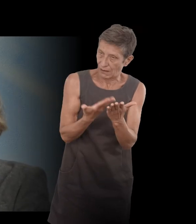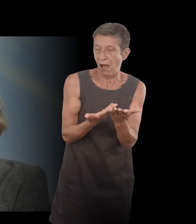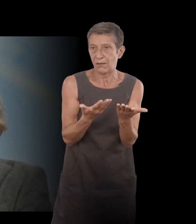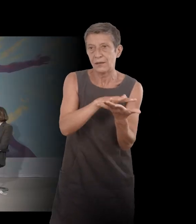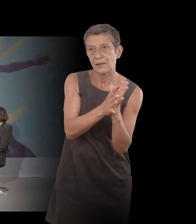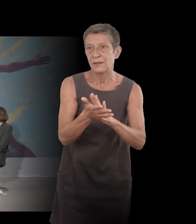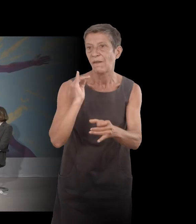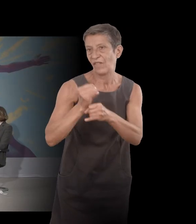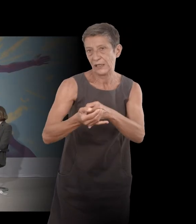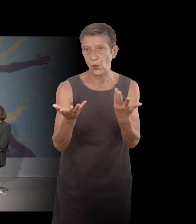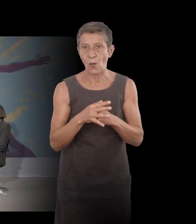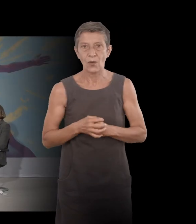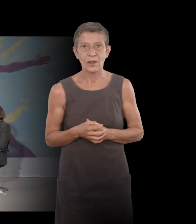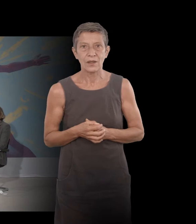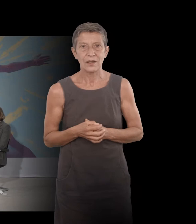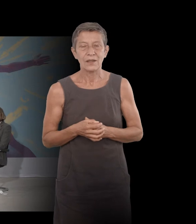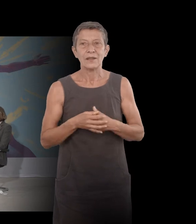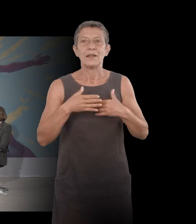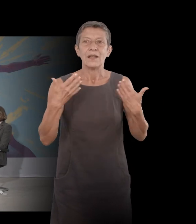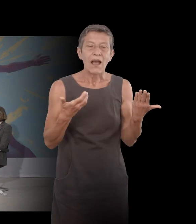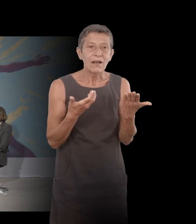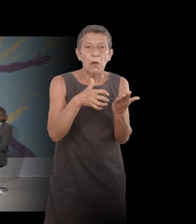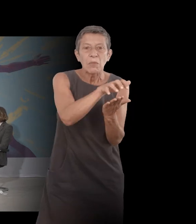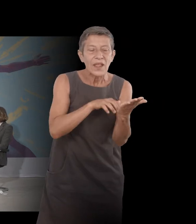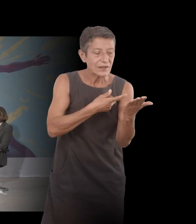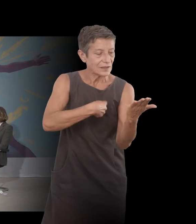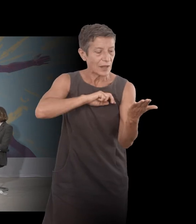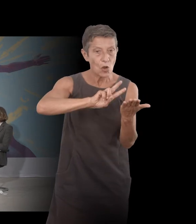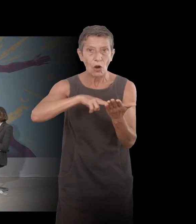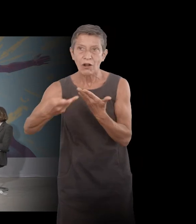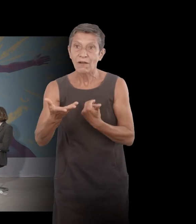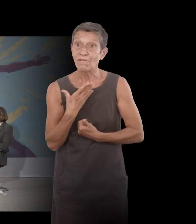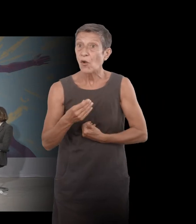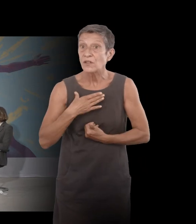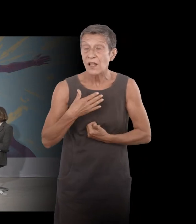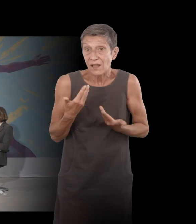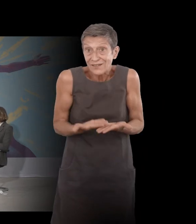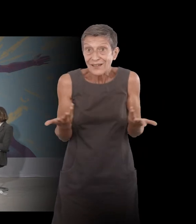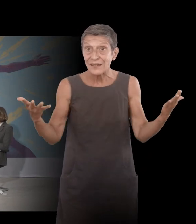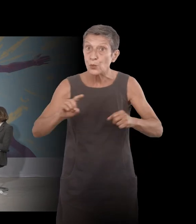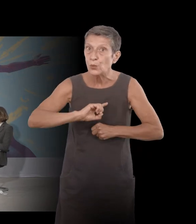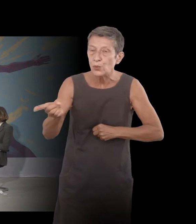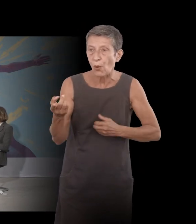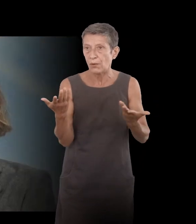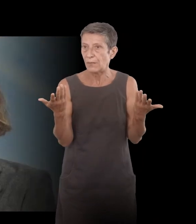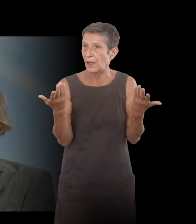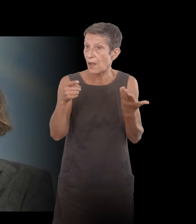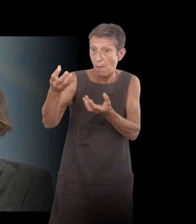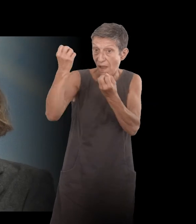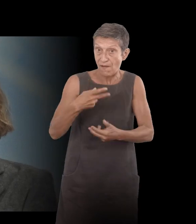Oui, donc ce n pas seulement une traduction de l'espagnol vers le français, c'est aussi une traduction d'un événement de votre vie en matière propre,